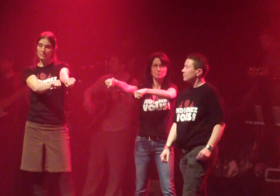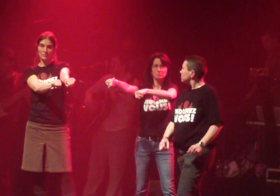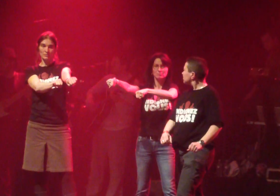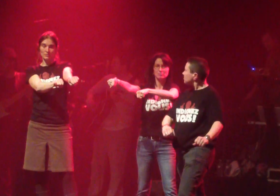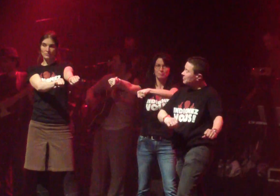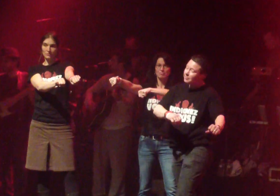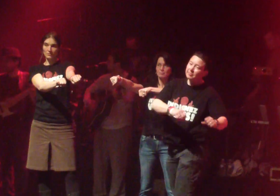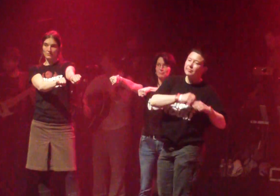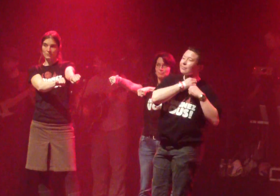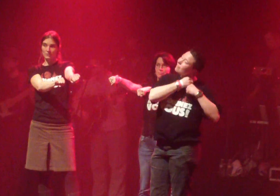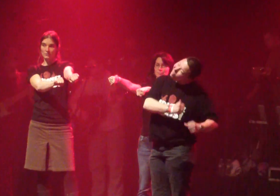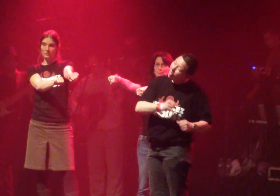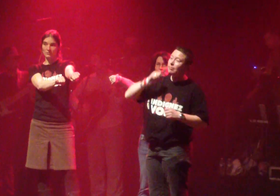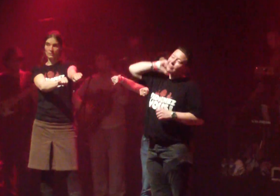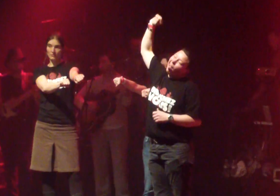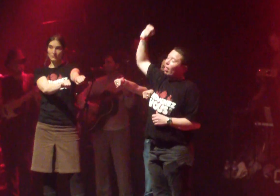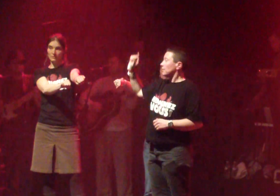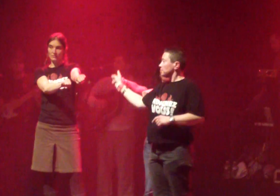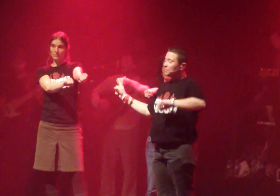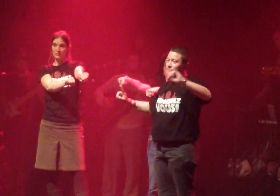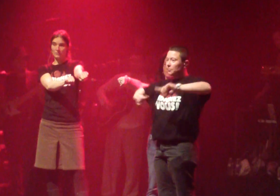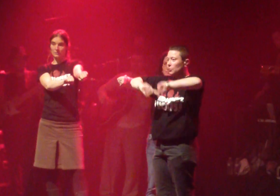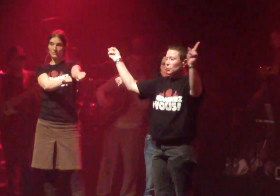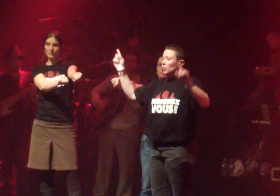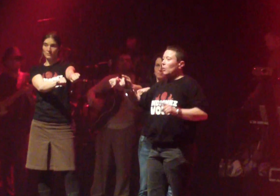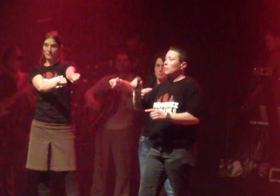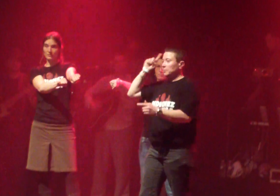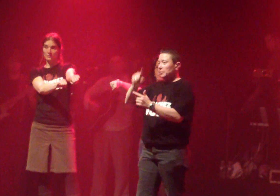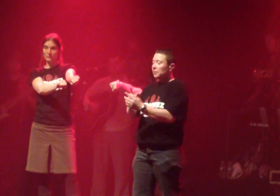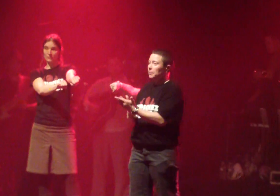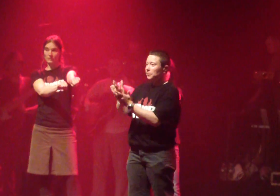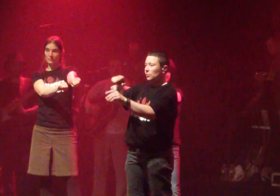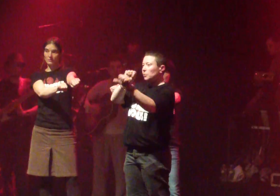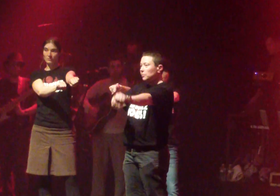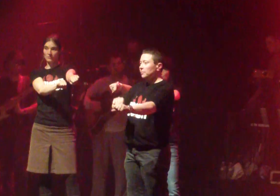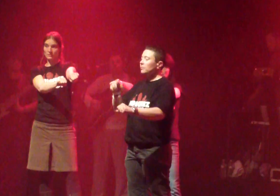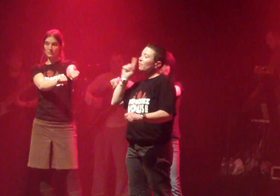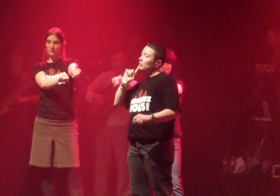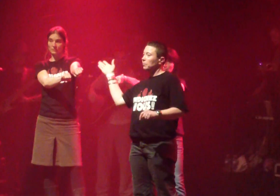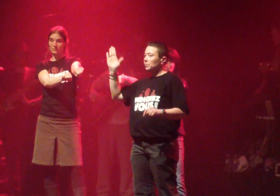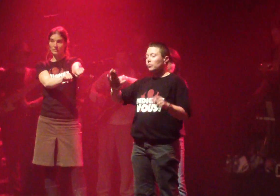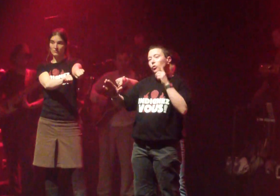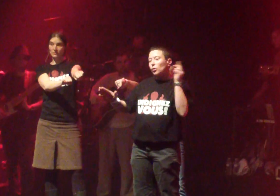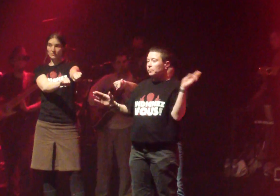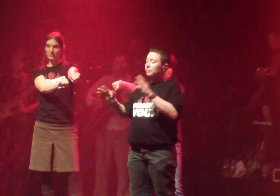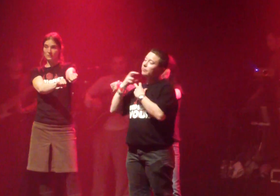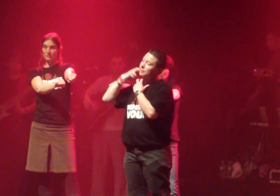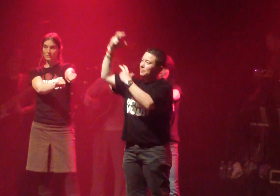entré en résistance. Une voix brave et d'espérance, peuplée de femmes et d'hommes debout, un choix comme une évidence.